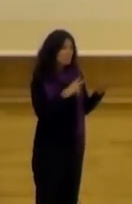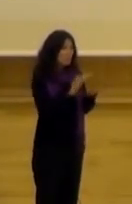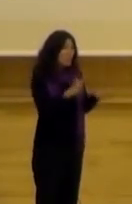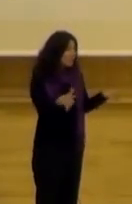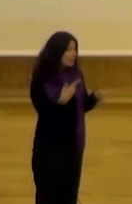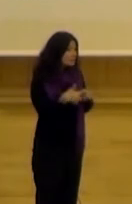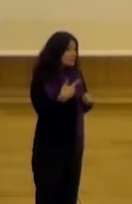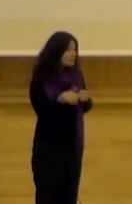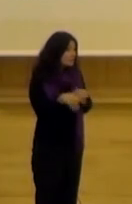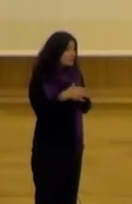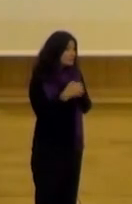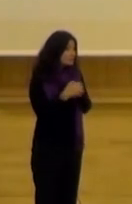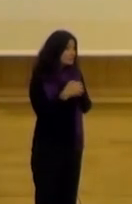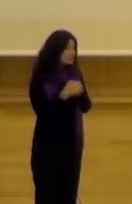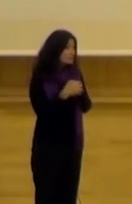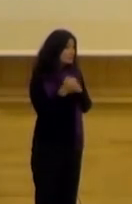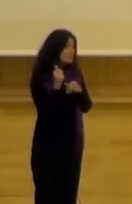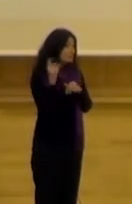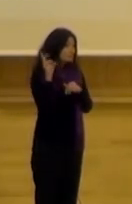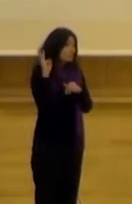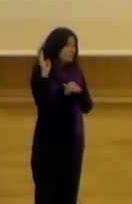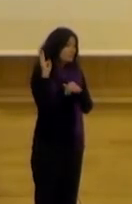¿Cualquier cosa? Blanca.